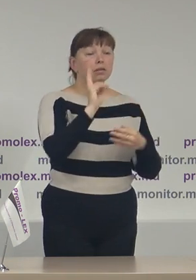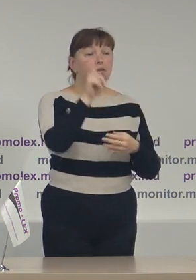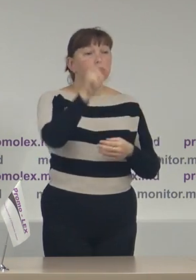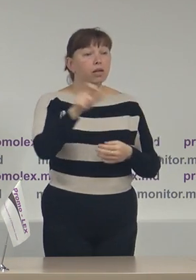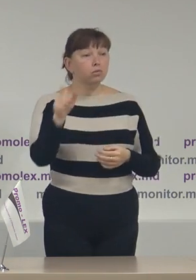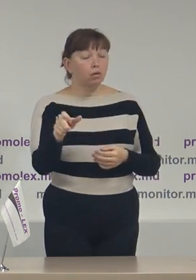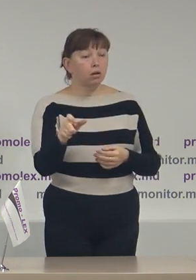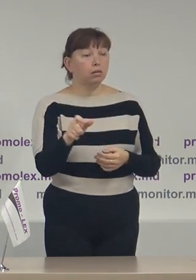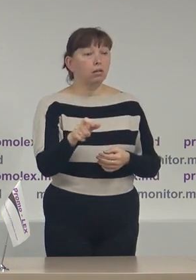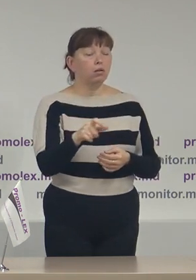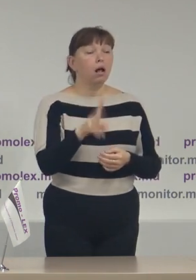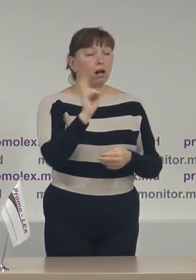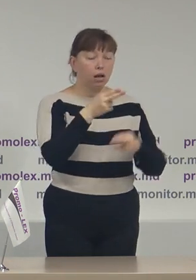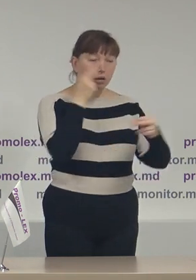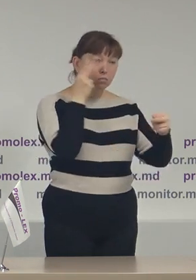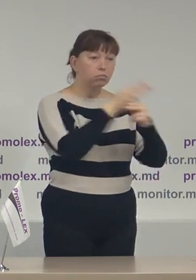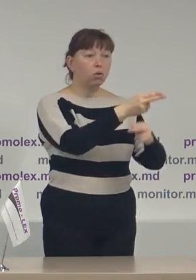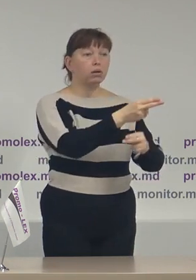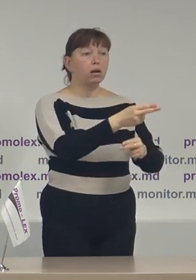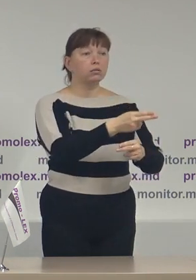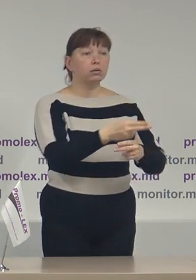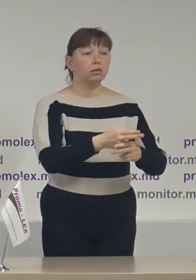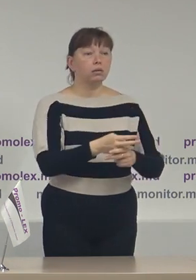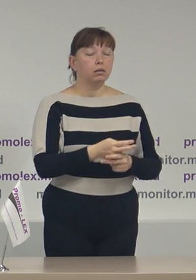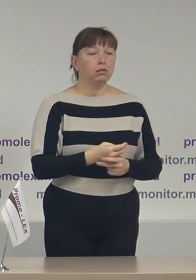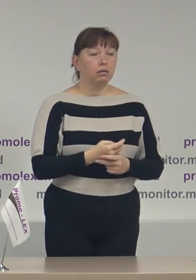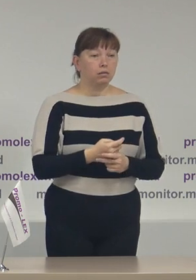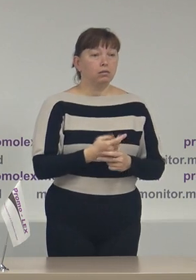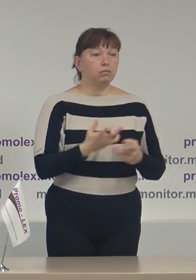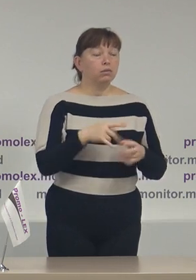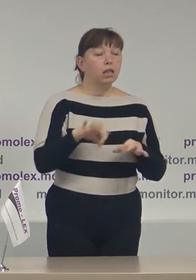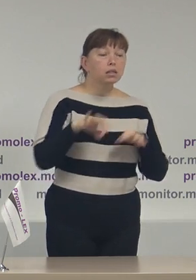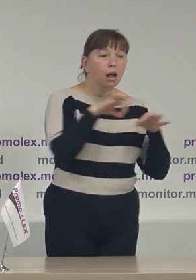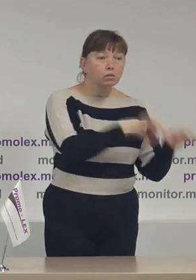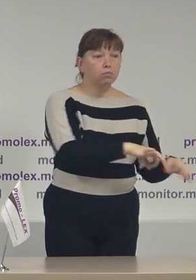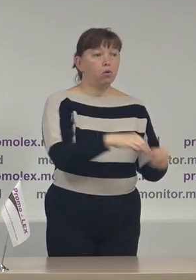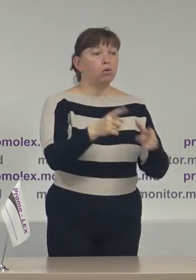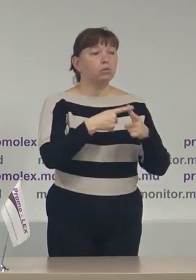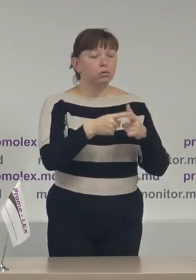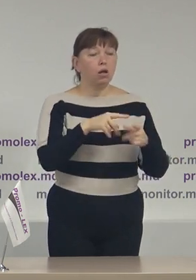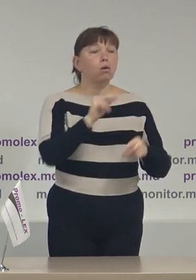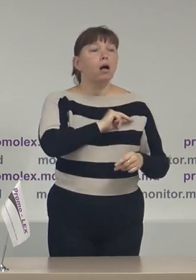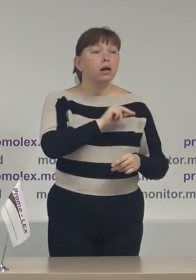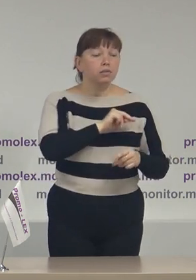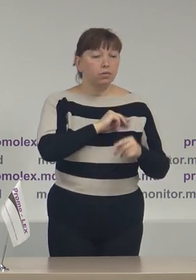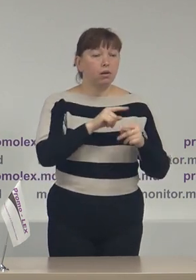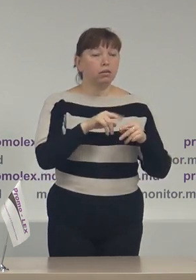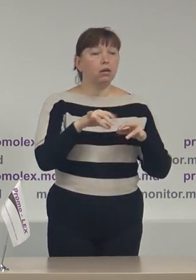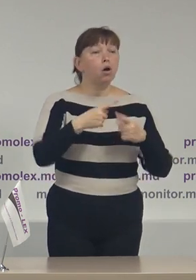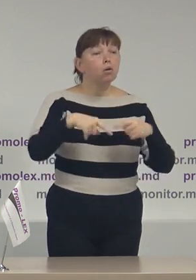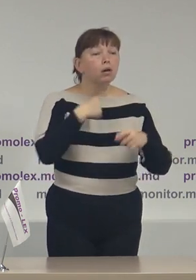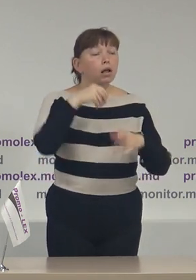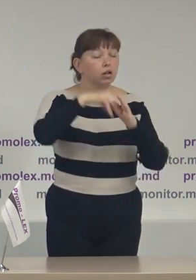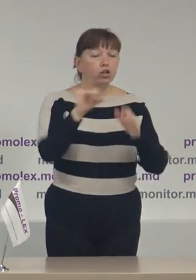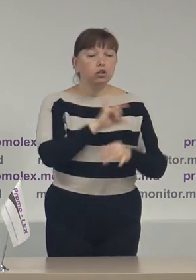care blochează arterele transport sau blochează activitatea organelor electorale și nu permit